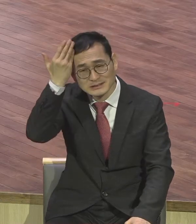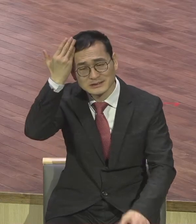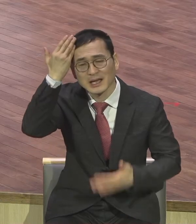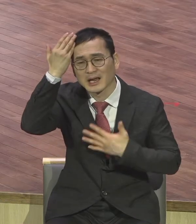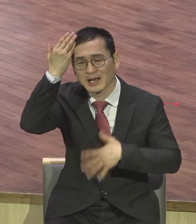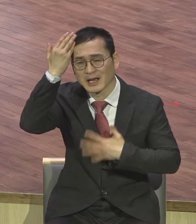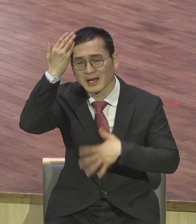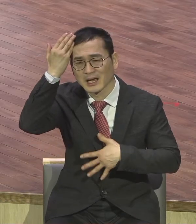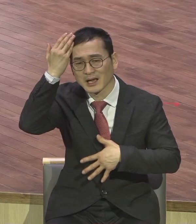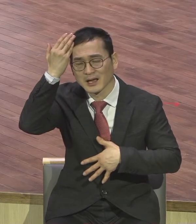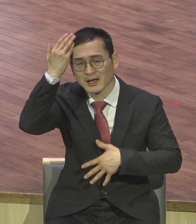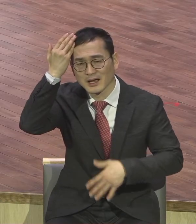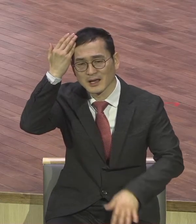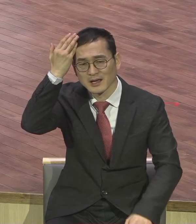육신적 기준이에요